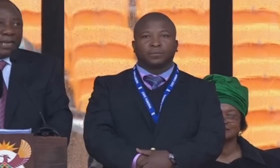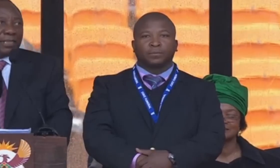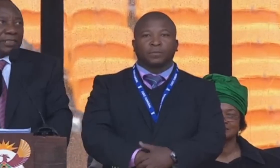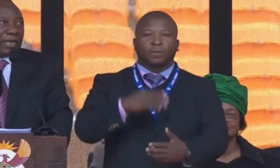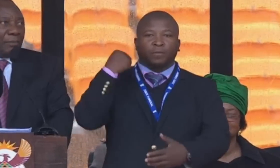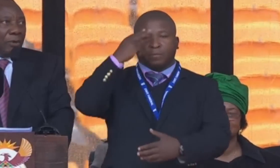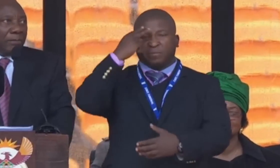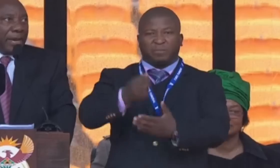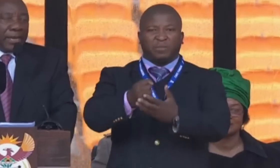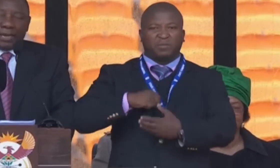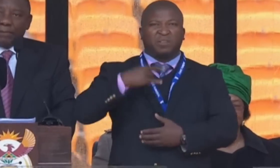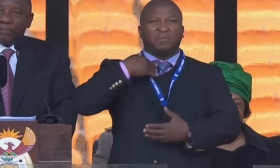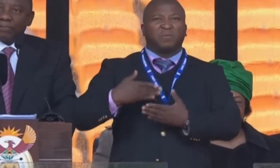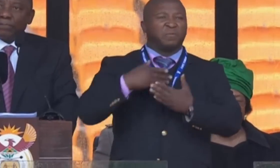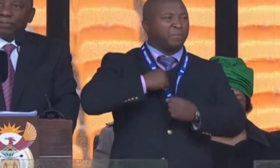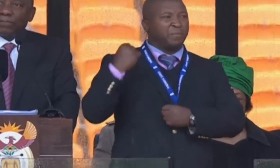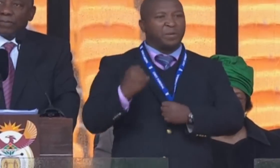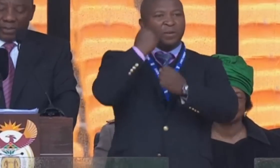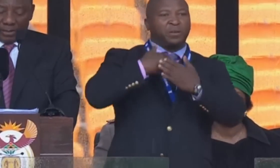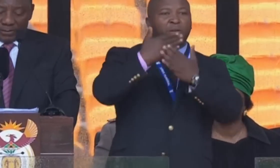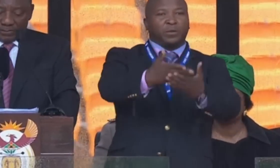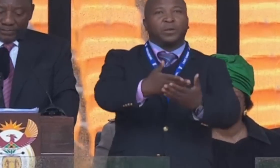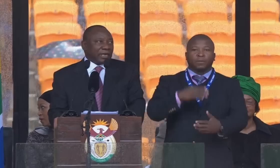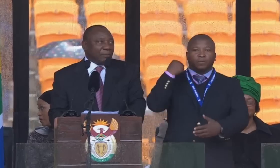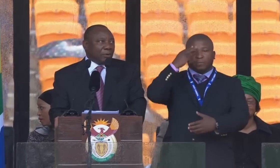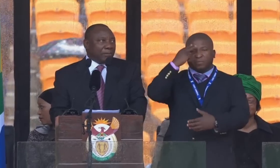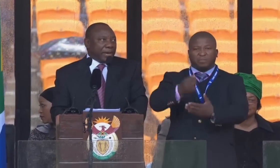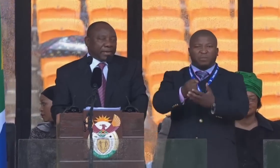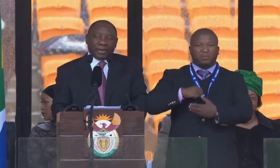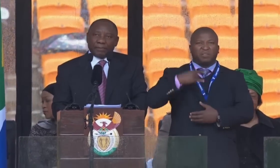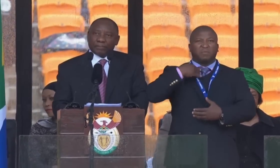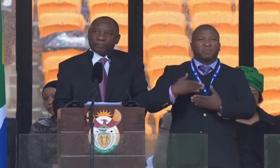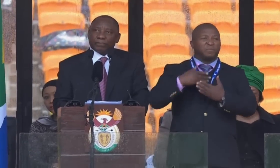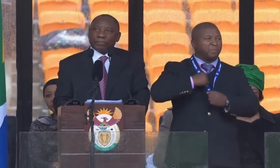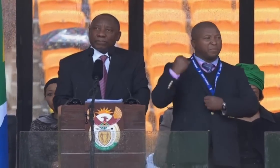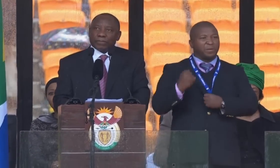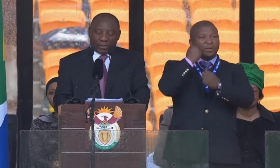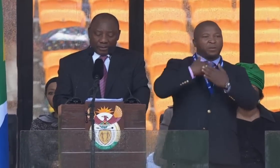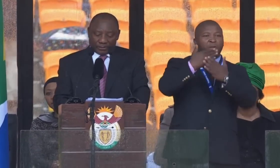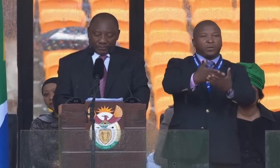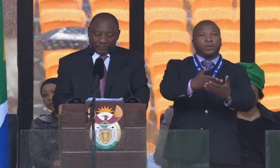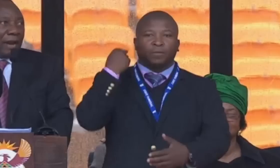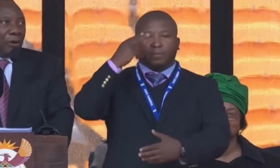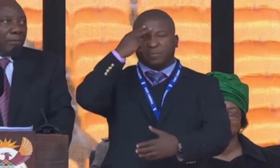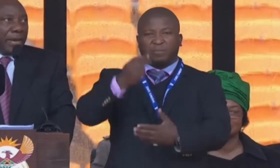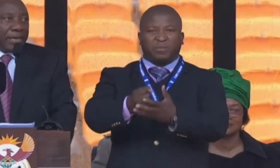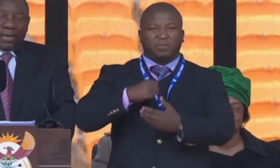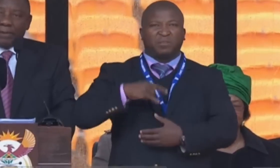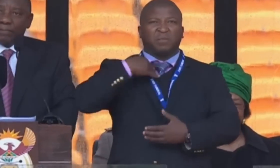Hoje é um novo dia de um novo tempo que começou Nesses novos dias, as